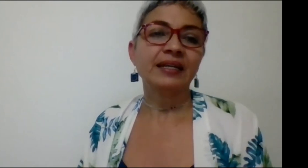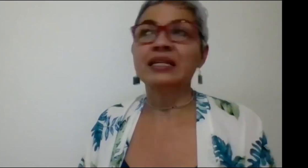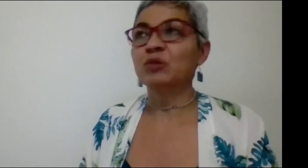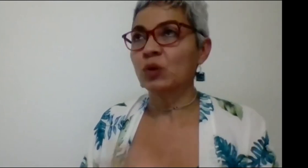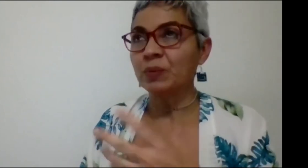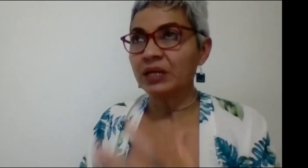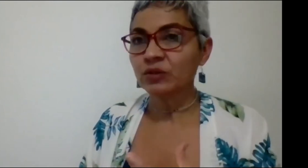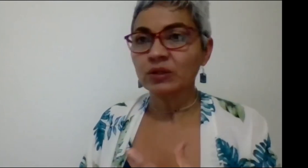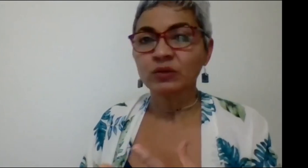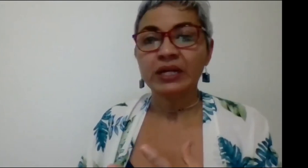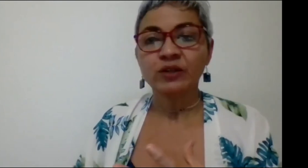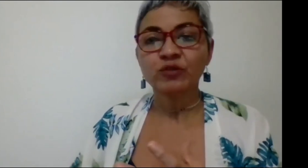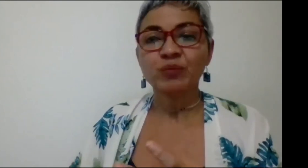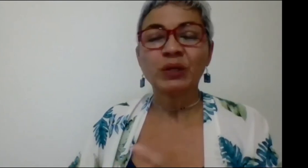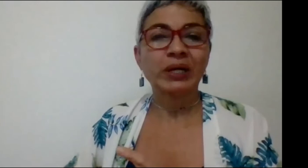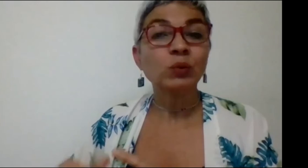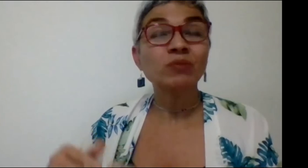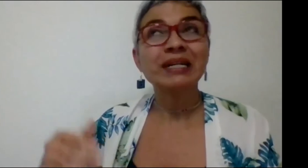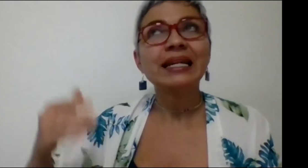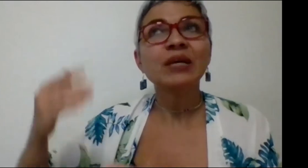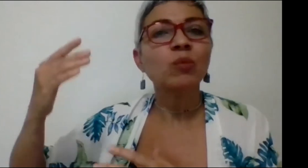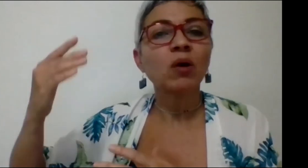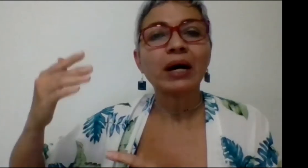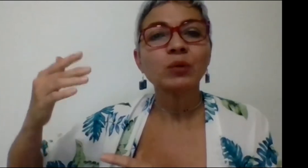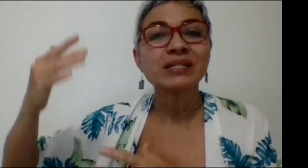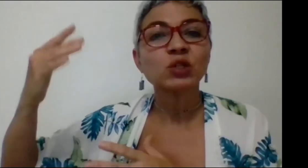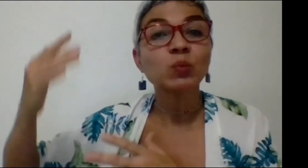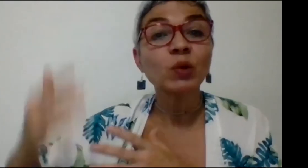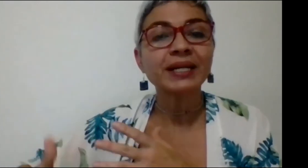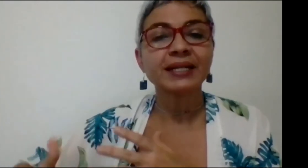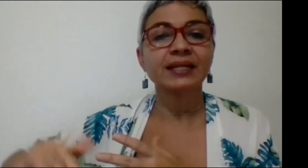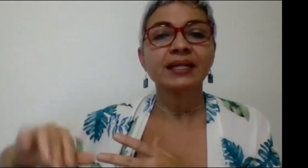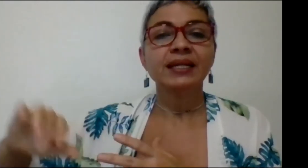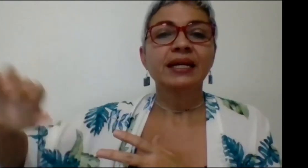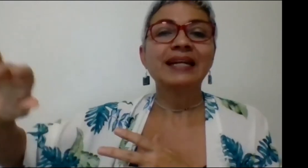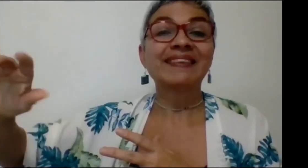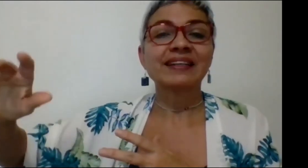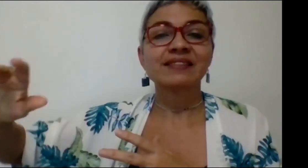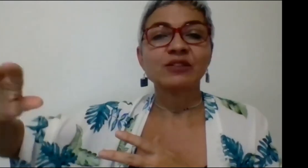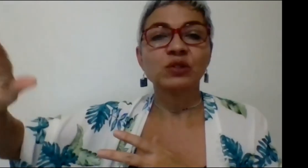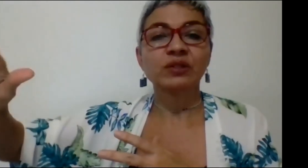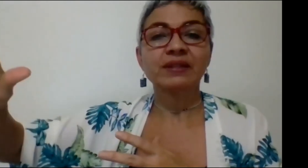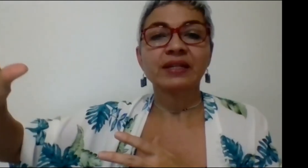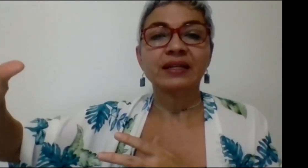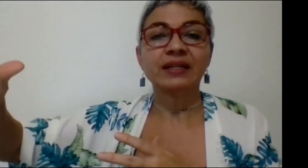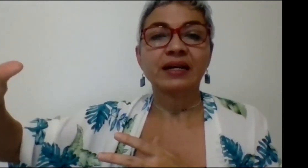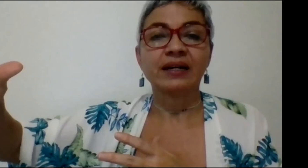Tenemos convenios con los colegios, pero hay un limbo, hay un vacío muy grande en la transición entre la